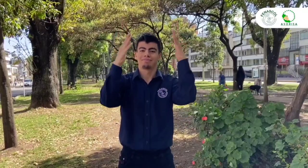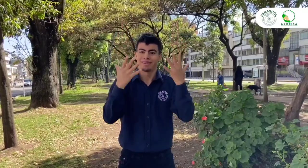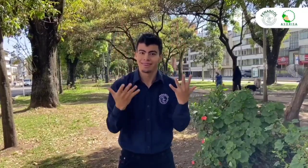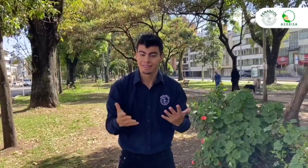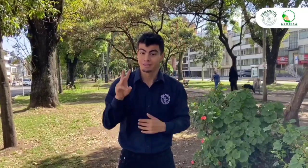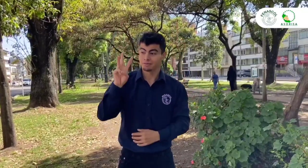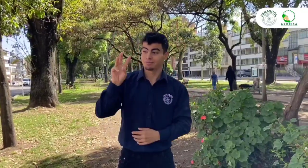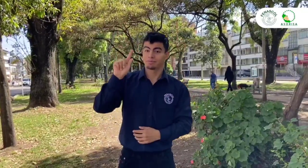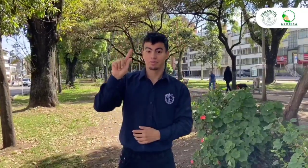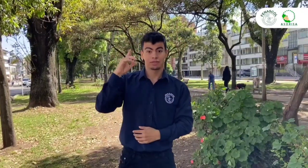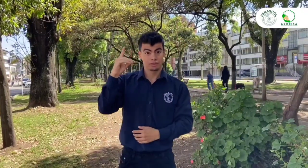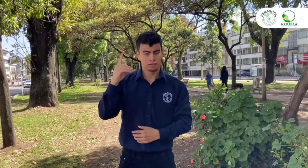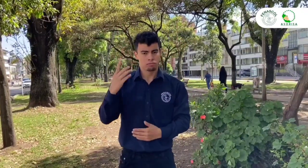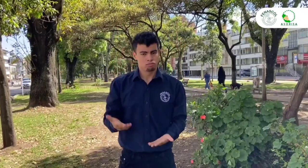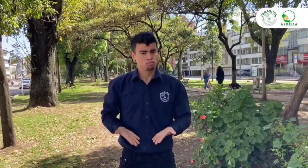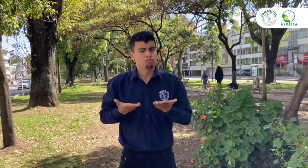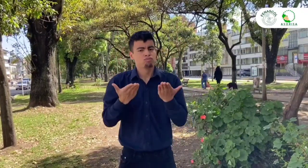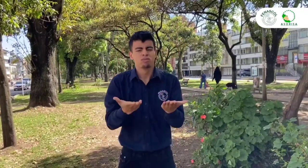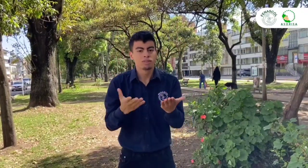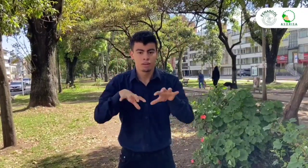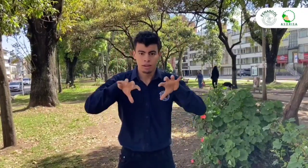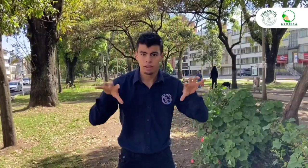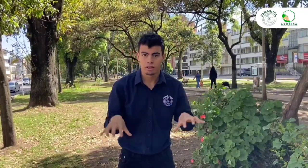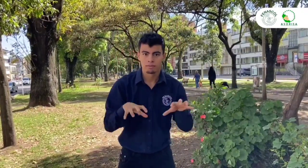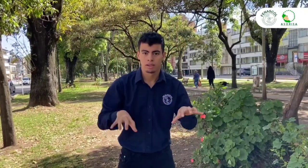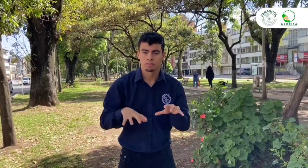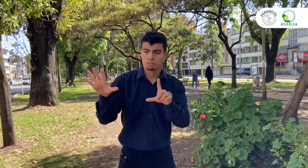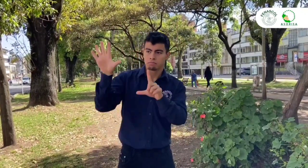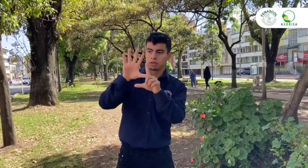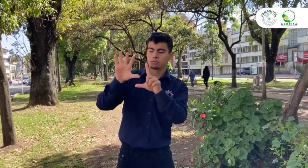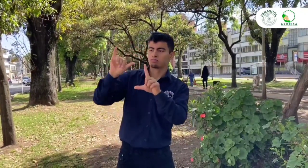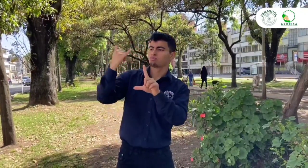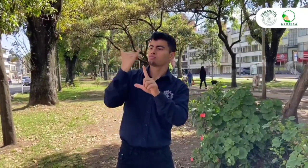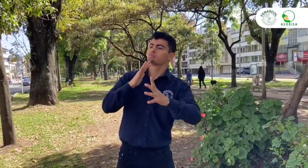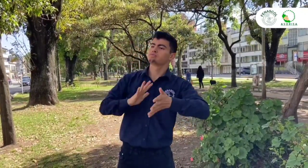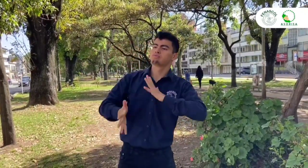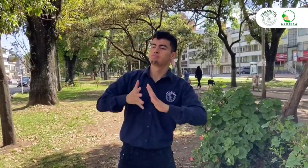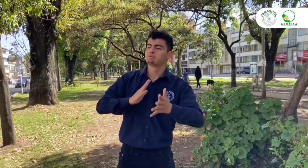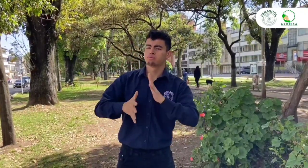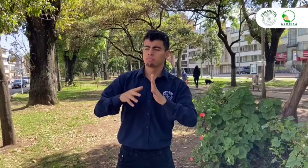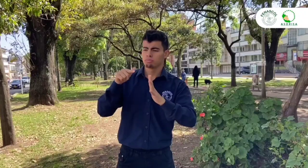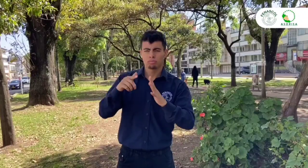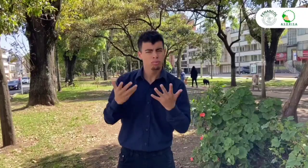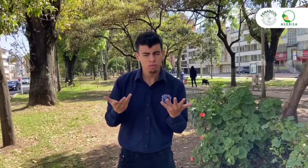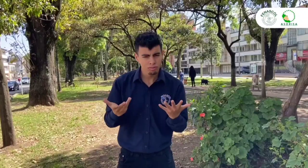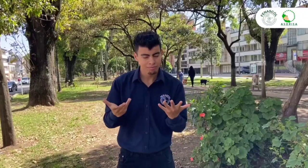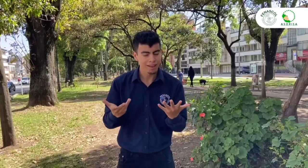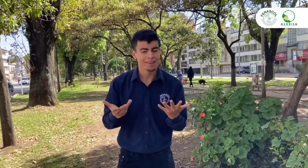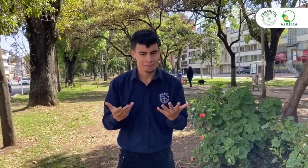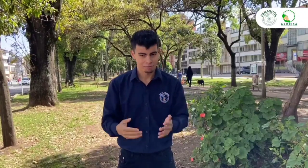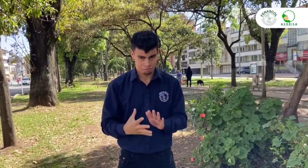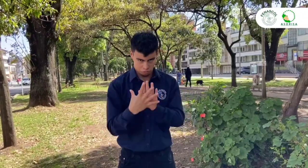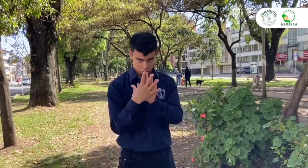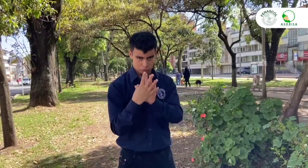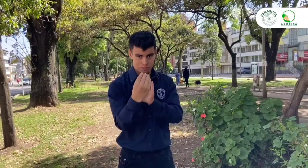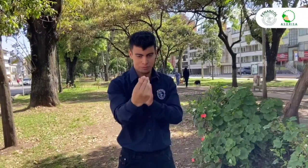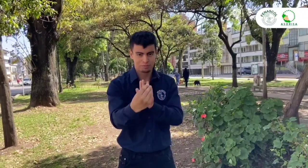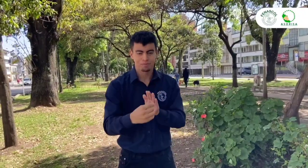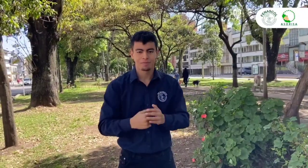WFD ha compartido un reto que consiste en grabar un video diciendo el siguiente mensaje en Lengua de Señas.